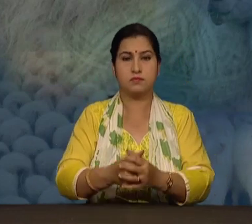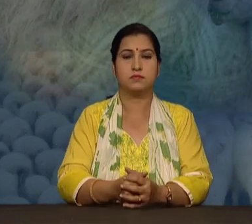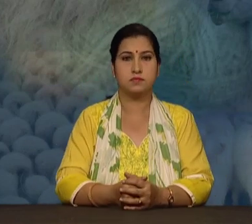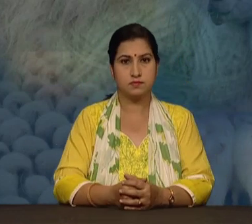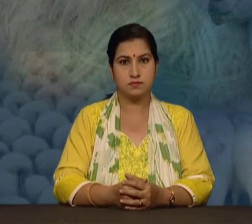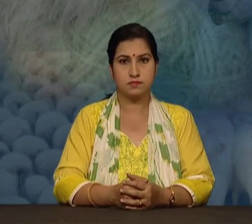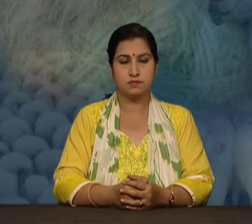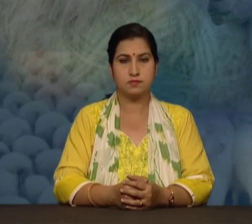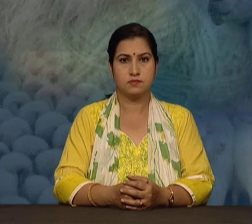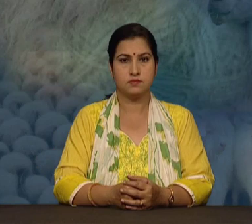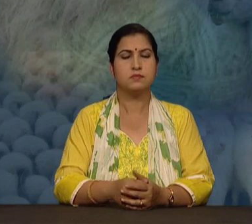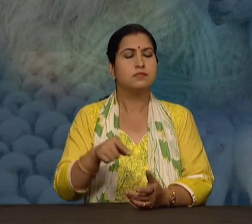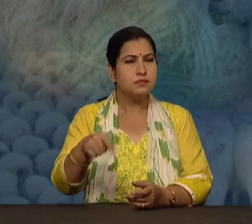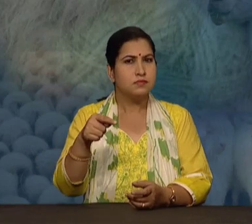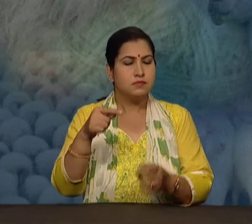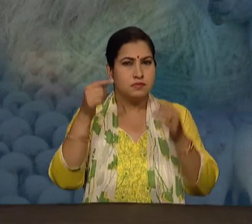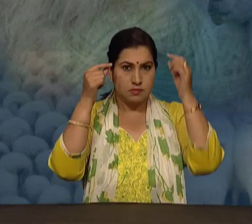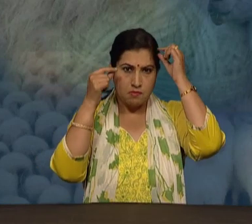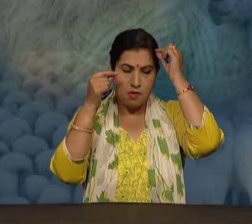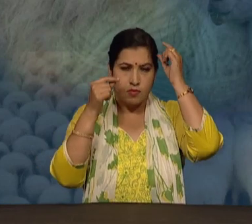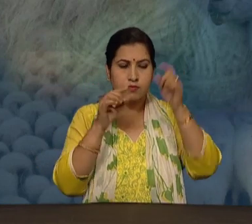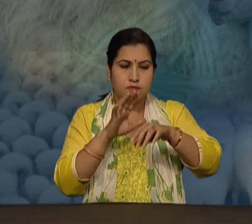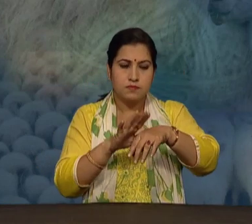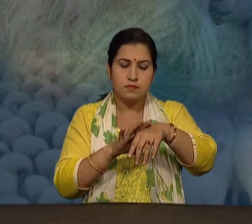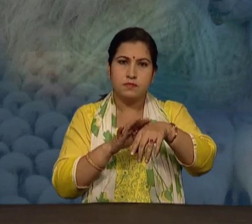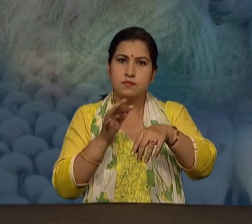जरा इन बालों को छूकर महसूस कीजिए